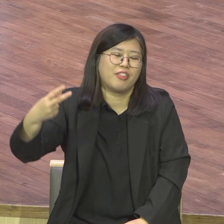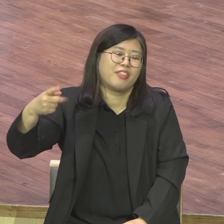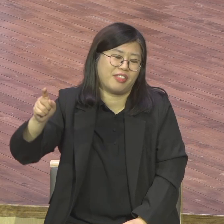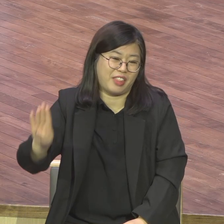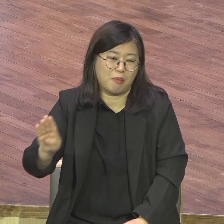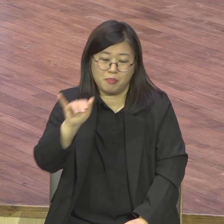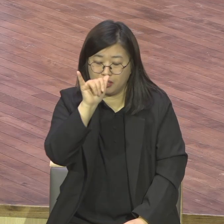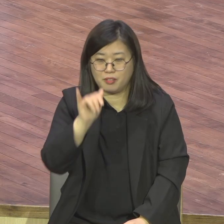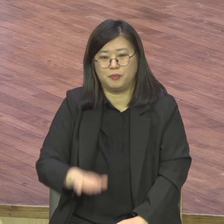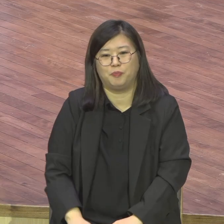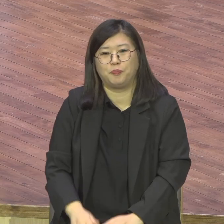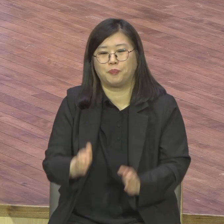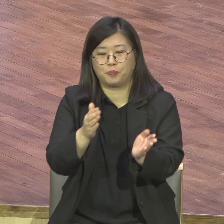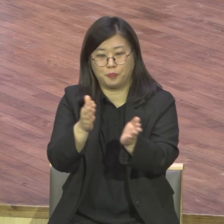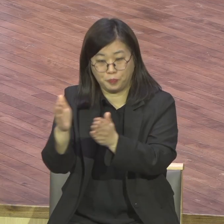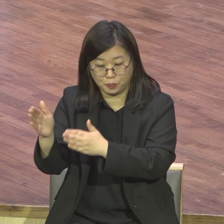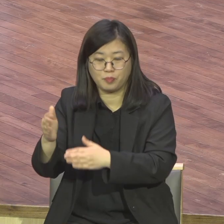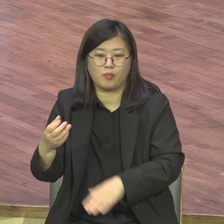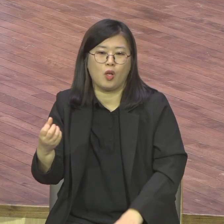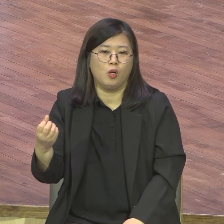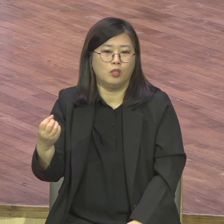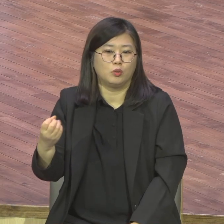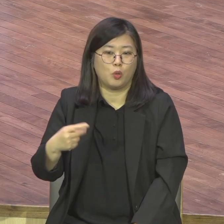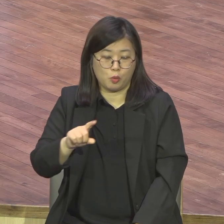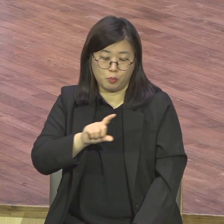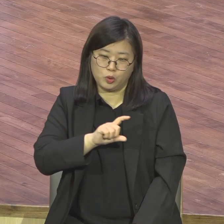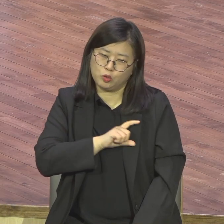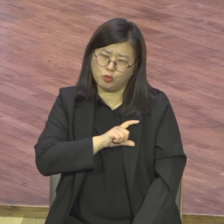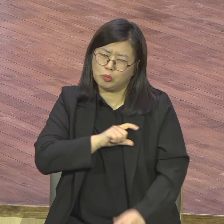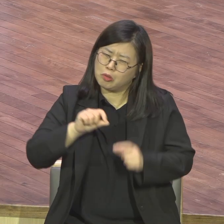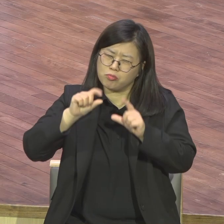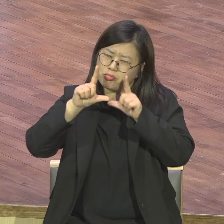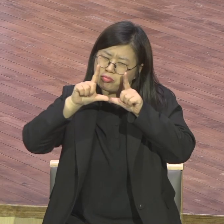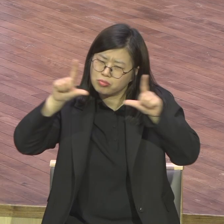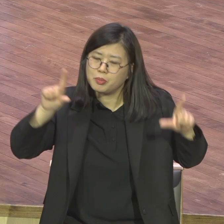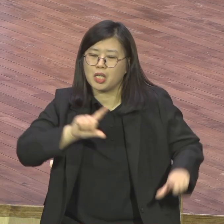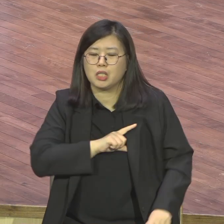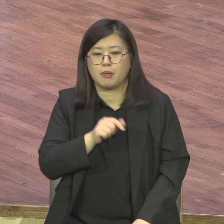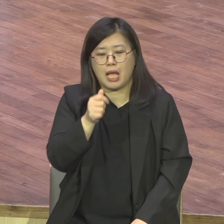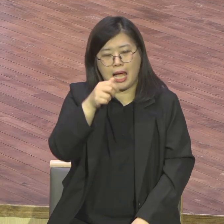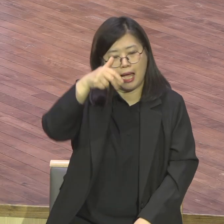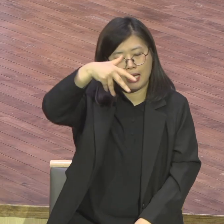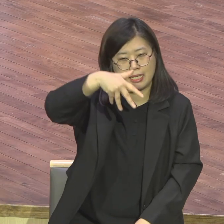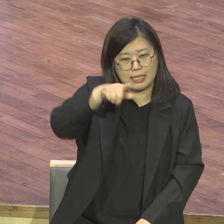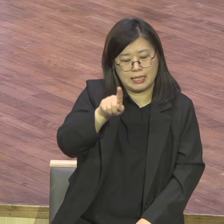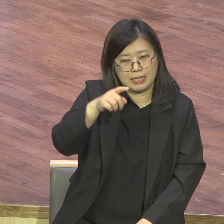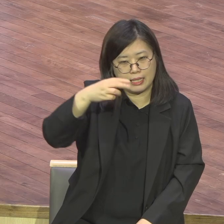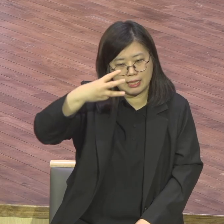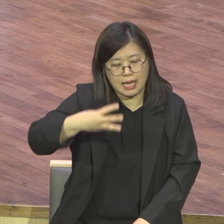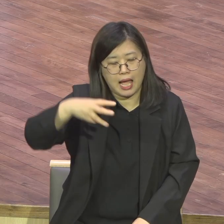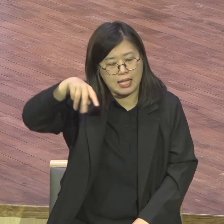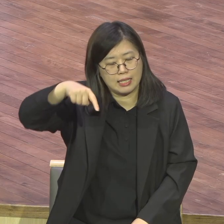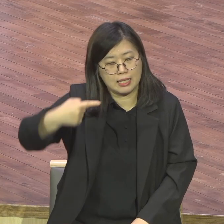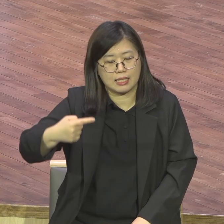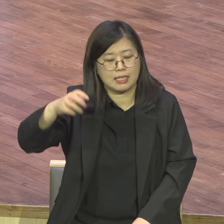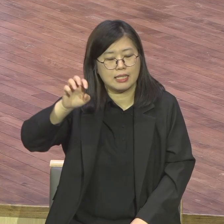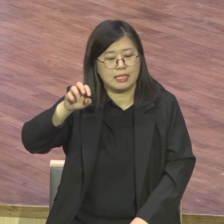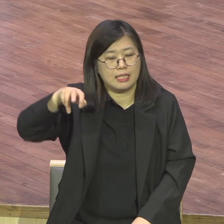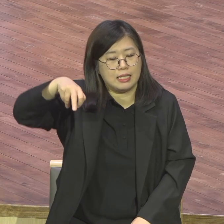크래프트 대학이 크래프트라는 박사가 찰스 크래프트 박사가 이 사람은 누구냐